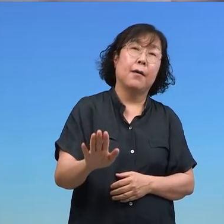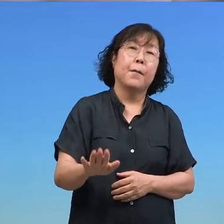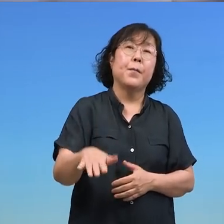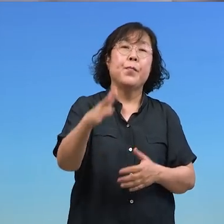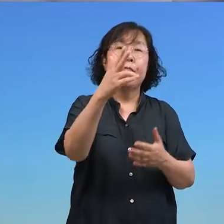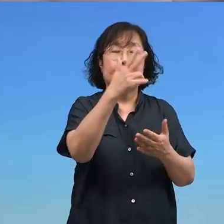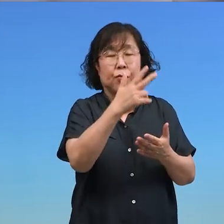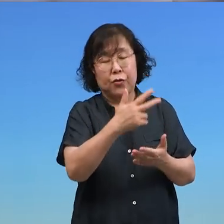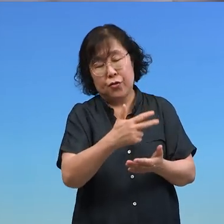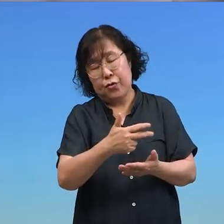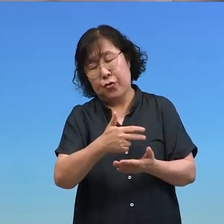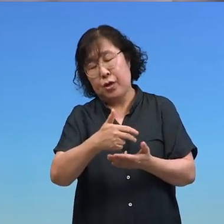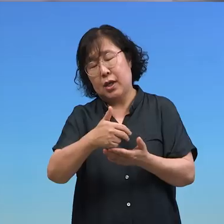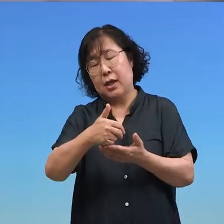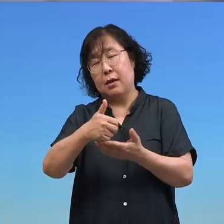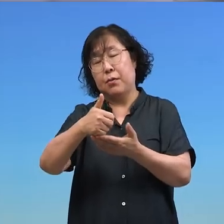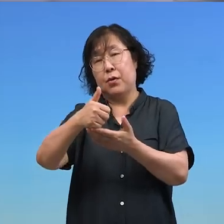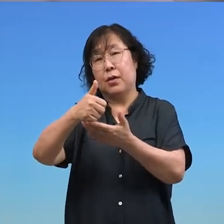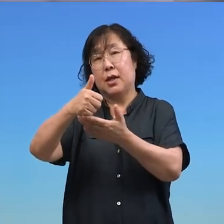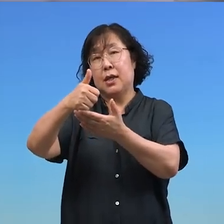나갑니다 주님을 신뢰함으로